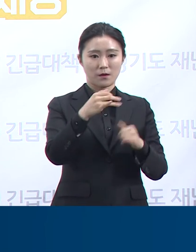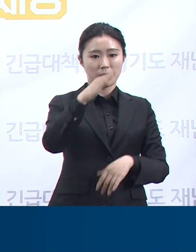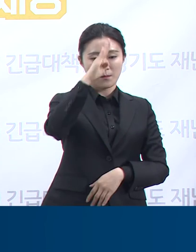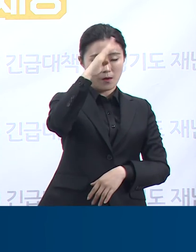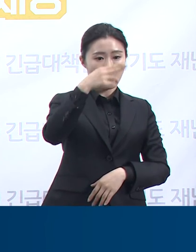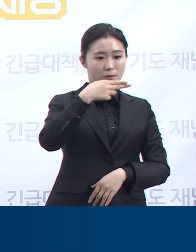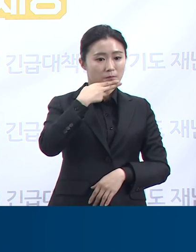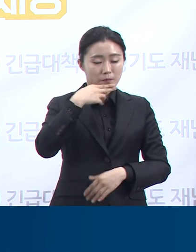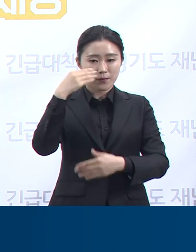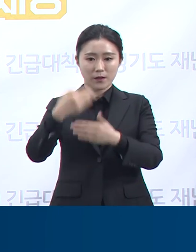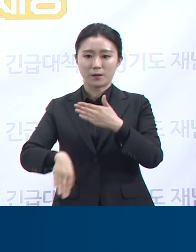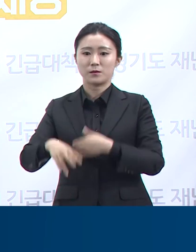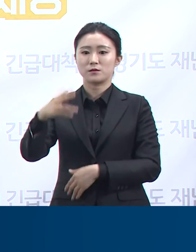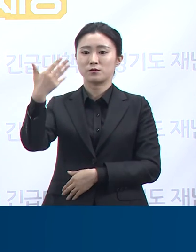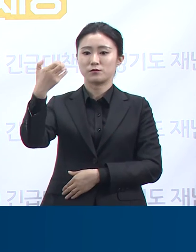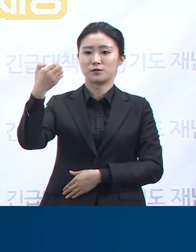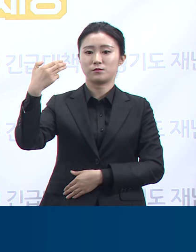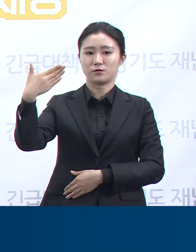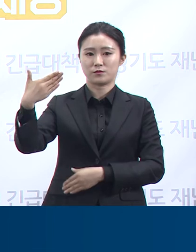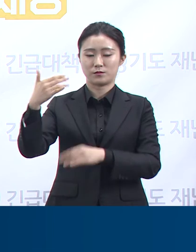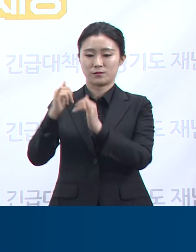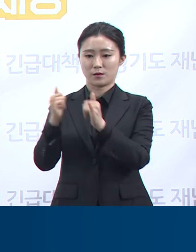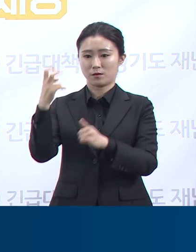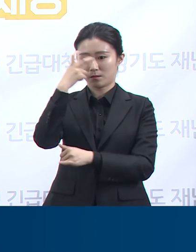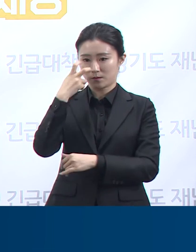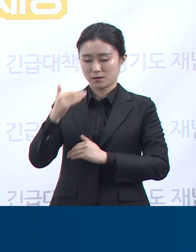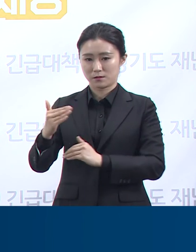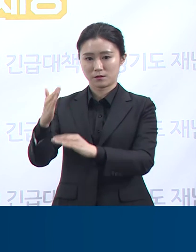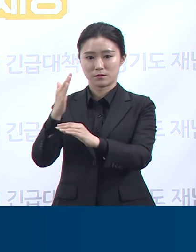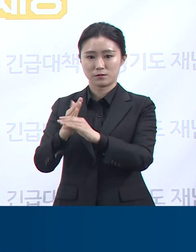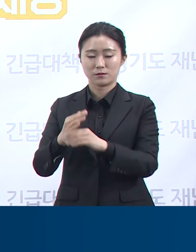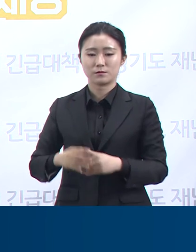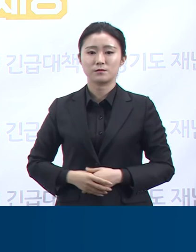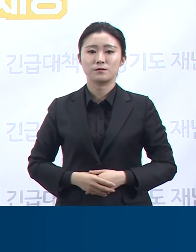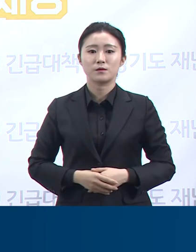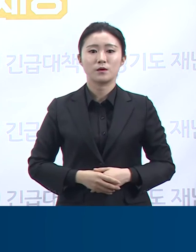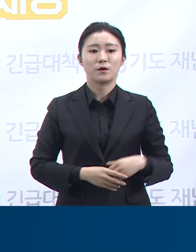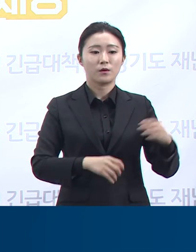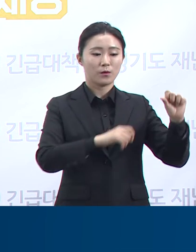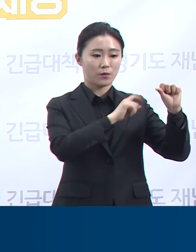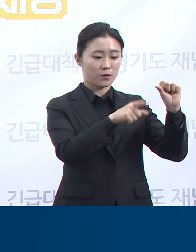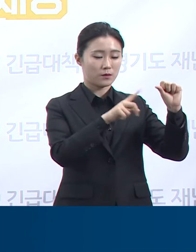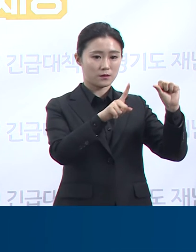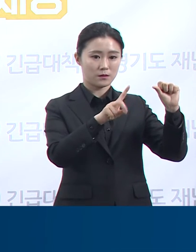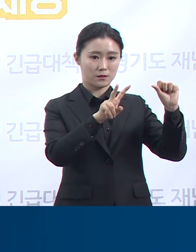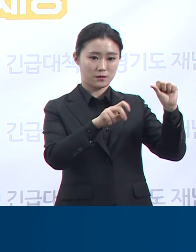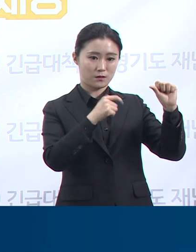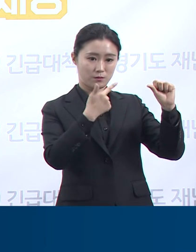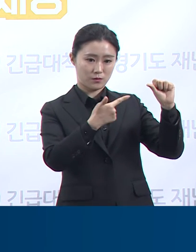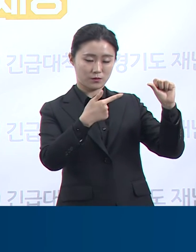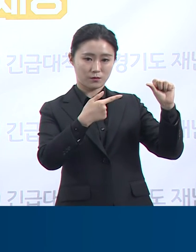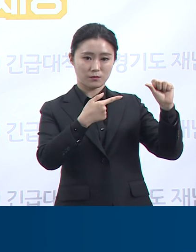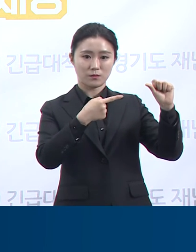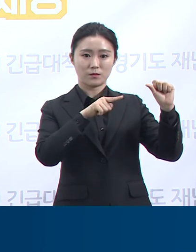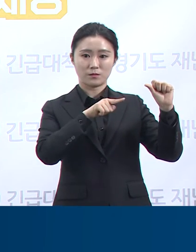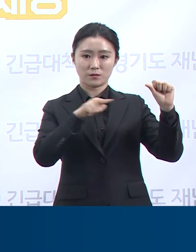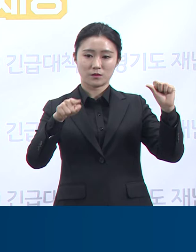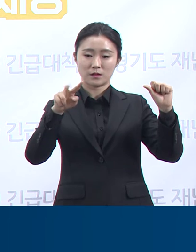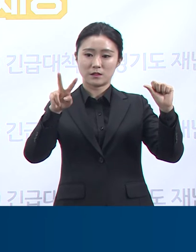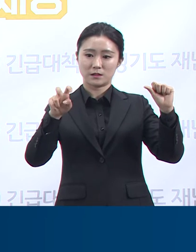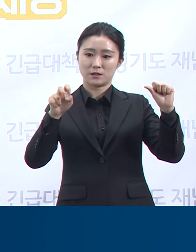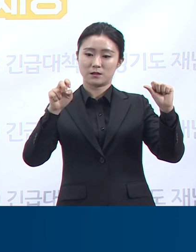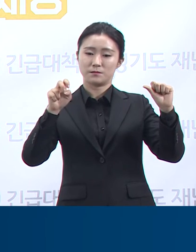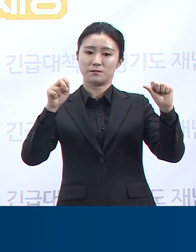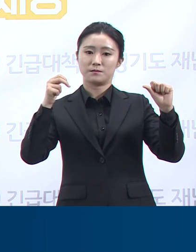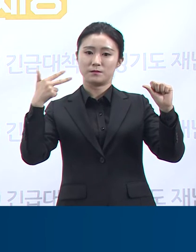검사 진행 중입니다. 아울러 지난 5월 26일부터 28일까지 함께 시험을 치른 가천대생